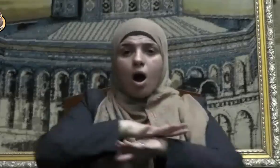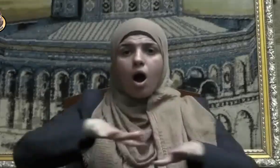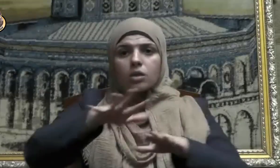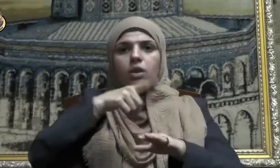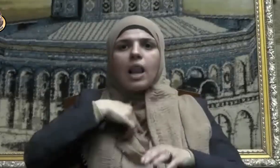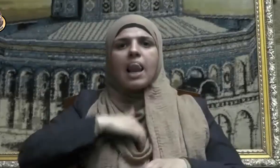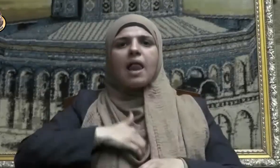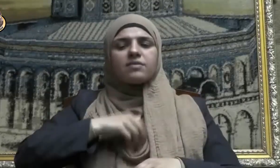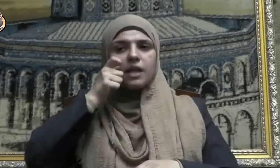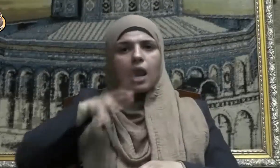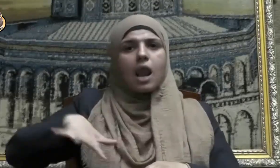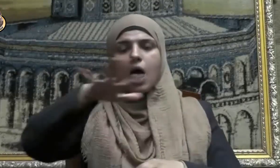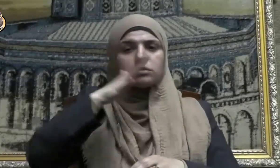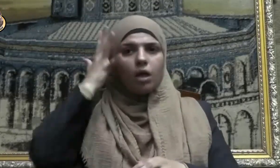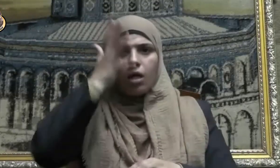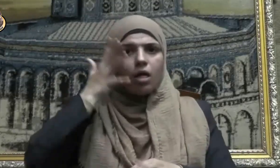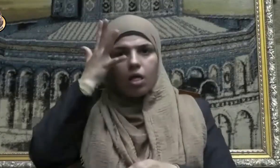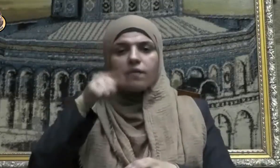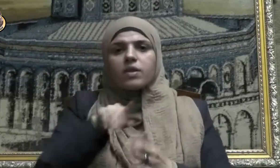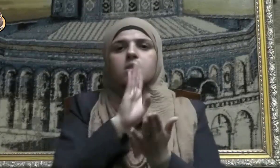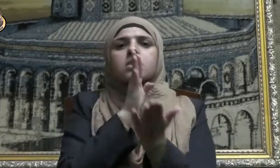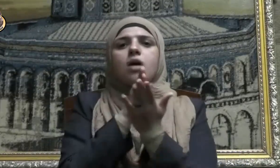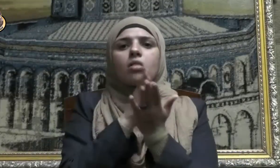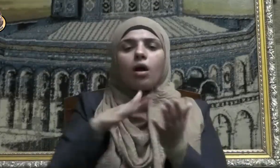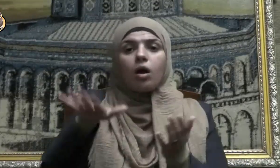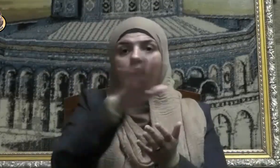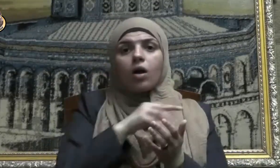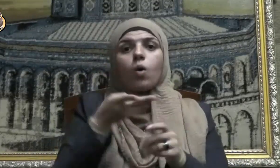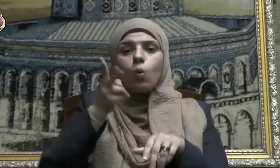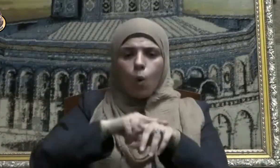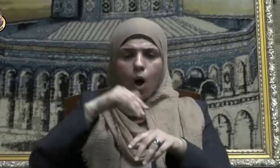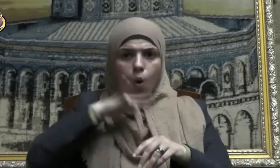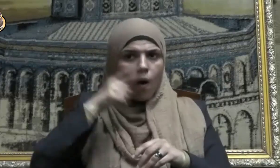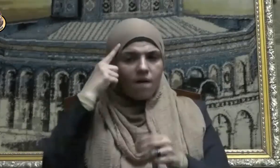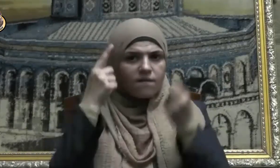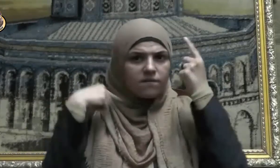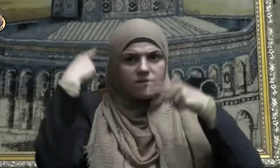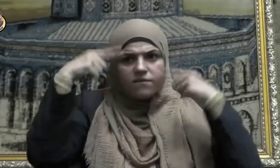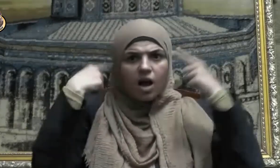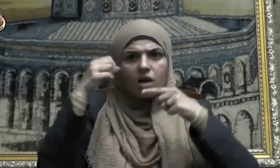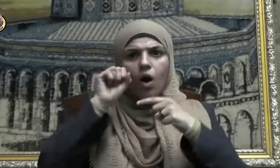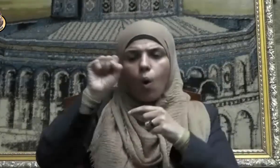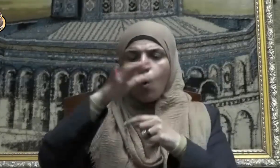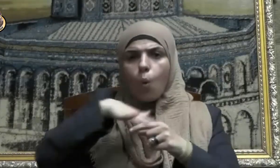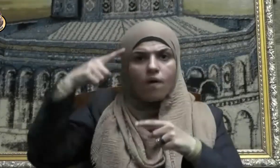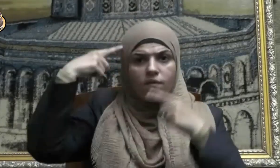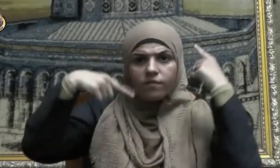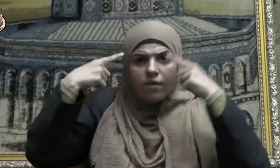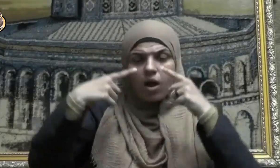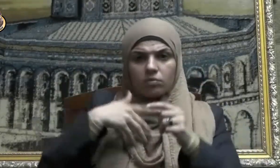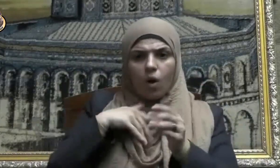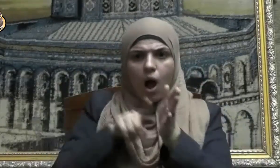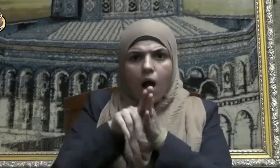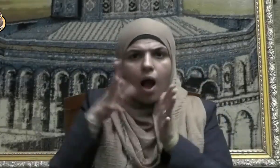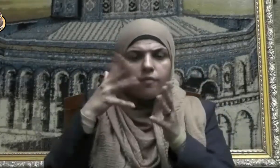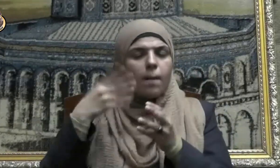نفوس المؤمنين الصادقين ودس الأفكار المنحرفة والمفاهيم الخاطئة